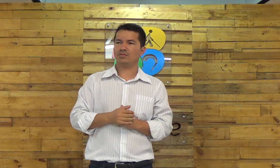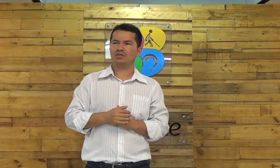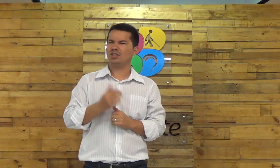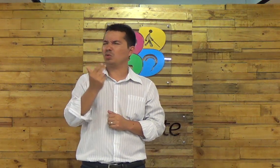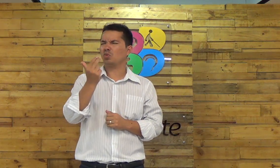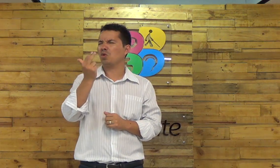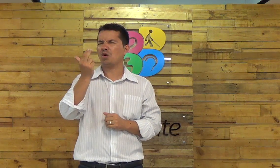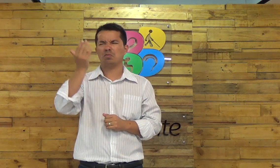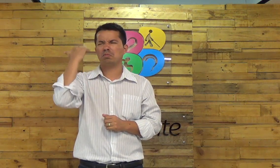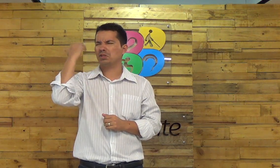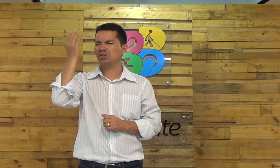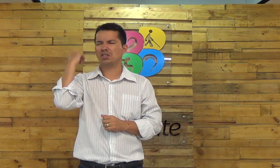assim como no passado